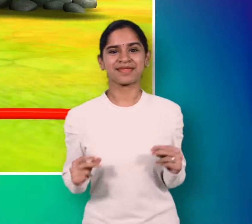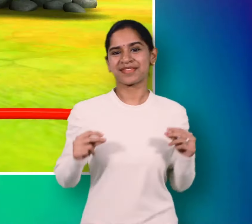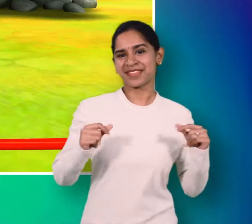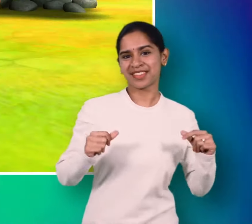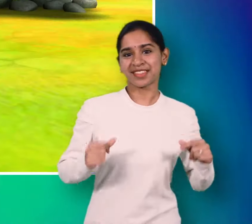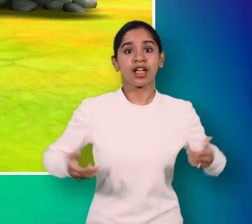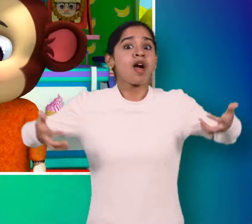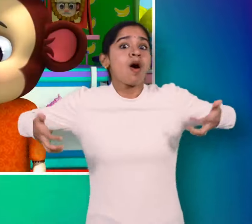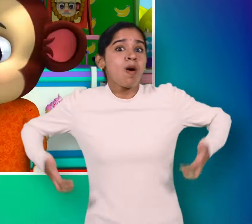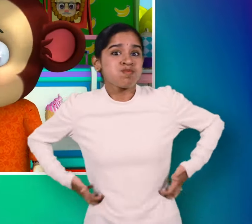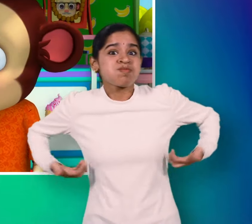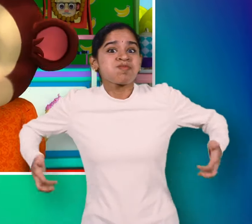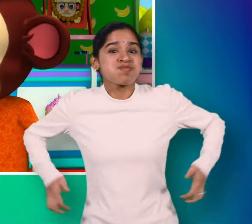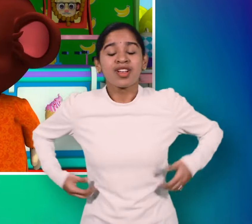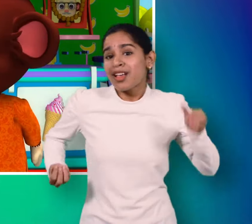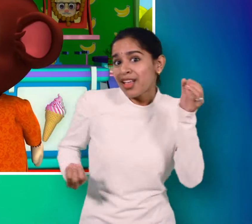एक पंदर ने